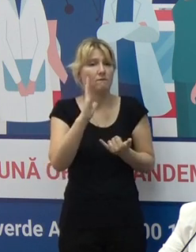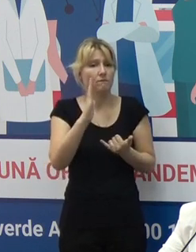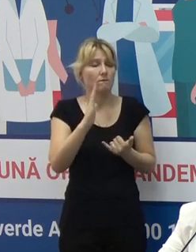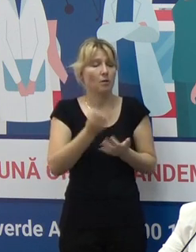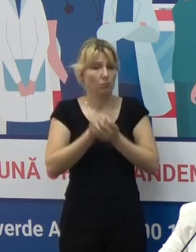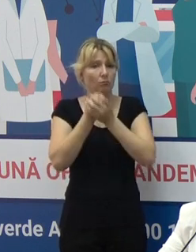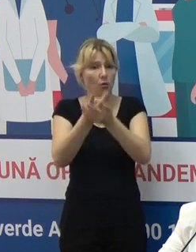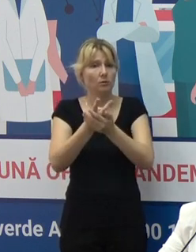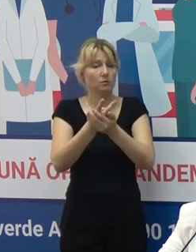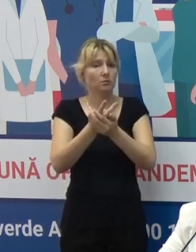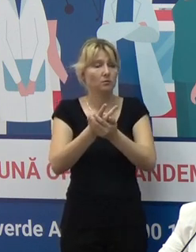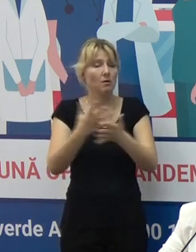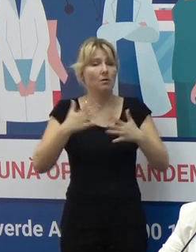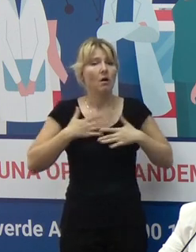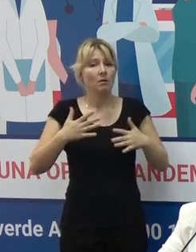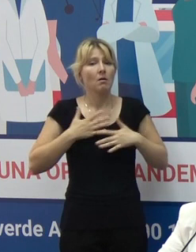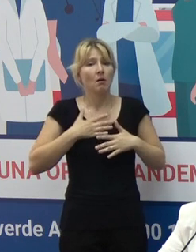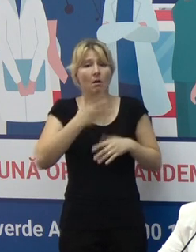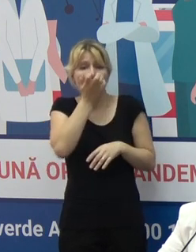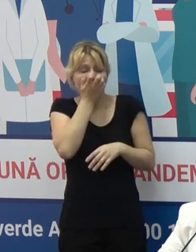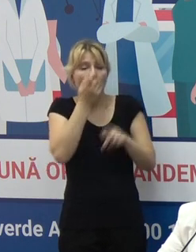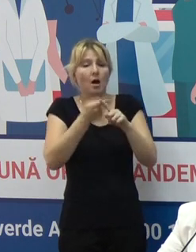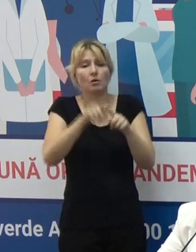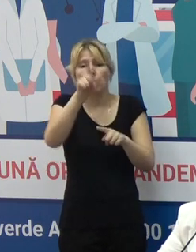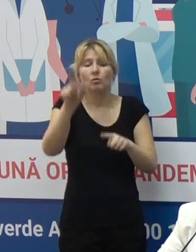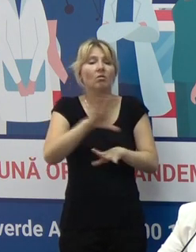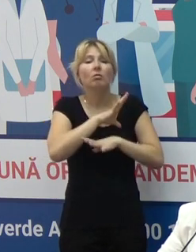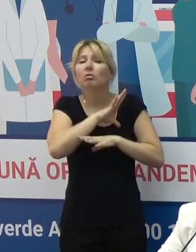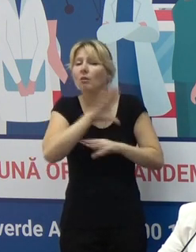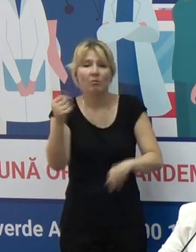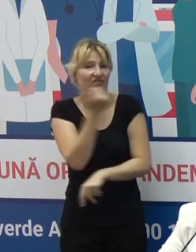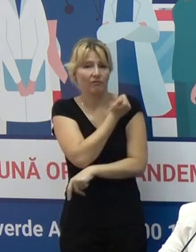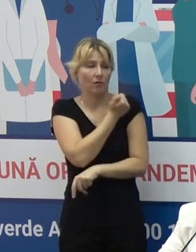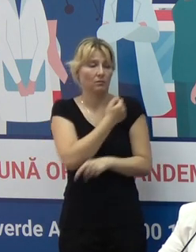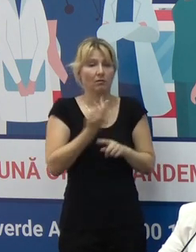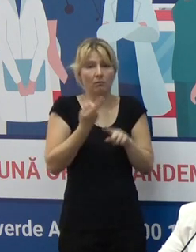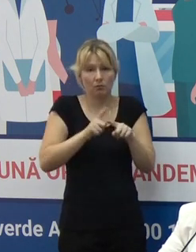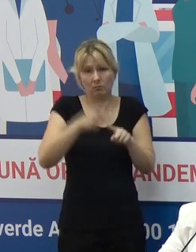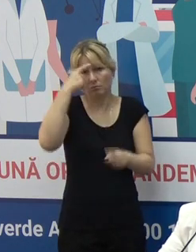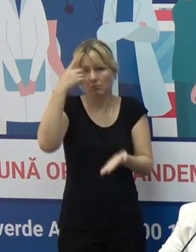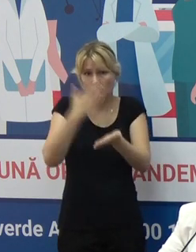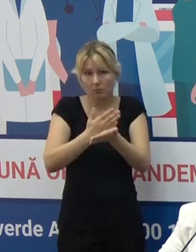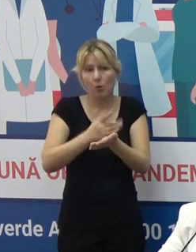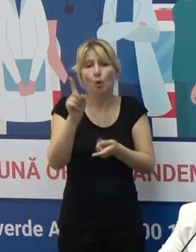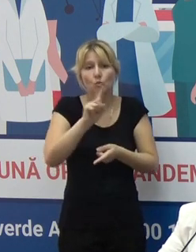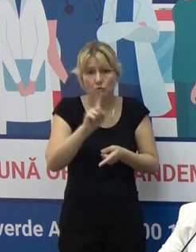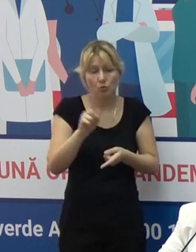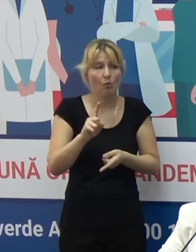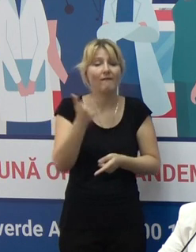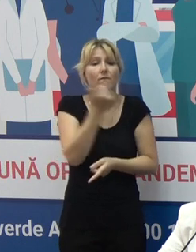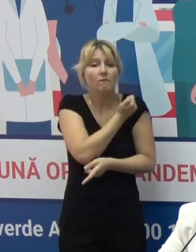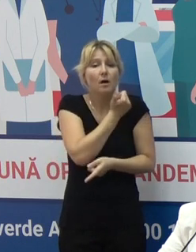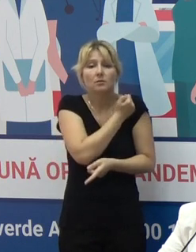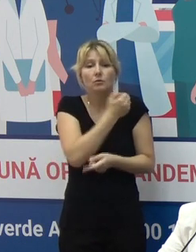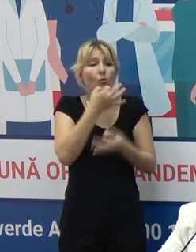sunt acei care au ezitat să se vaccineze. Acesta este o confirmare a faptului că vaccinul care se